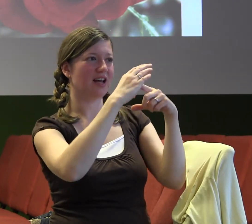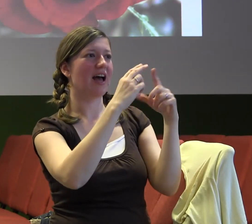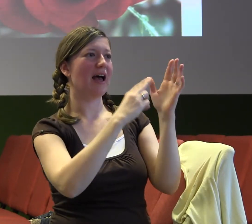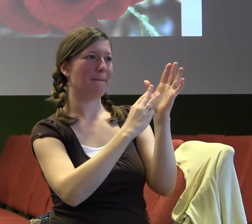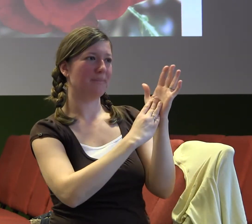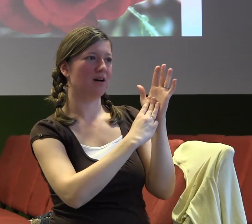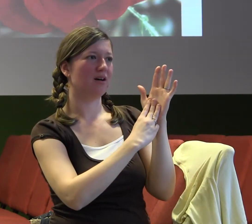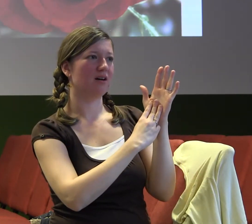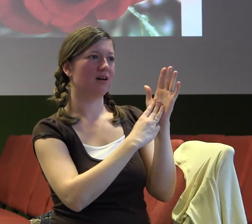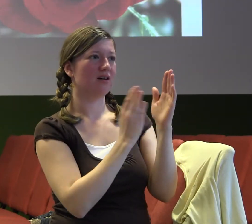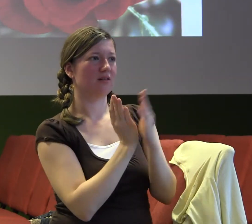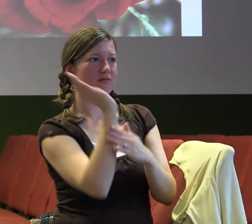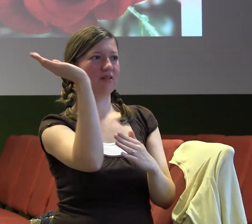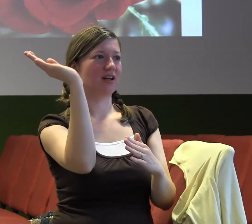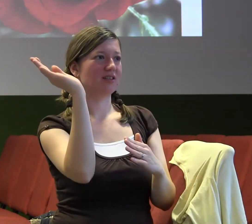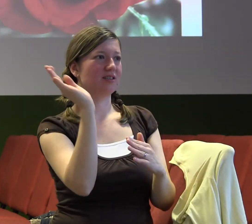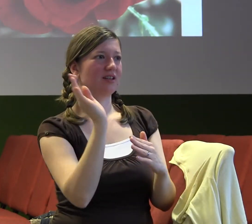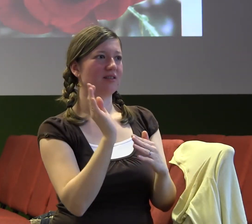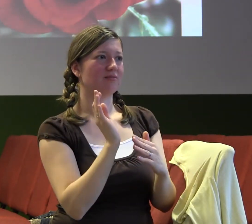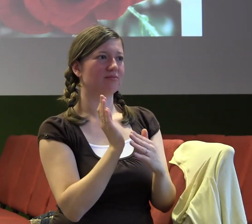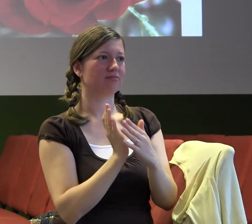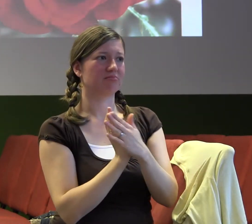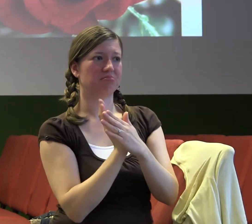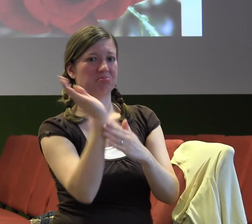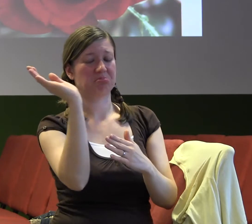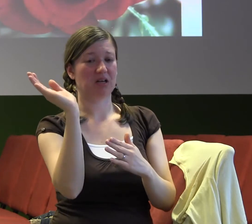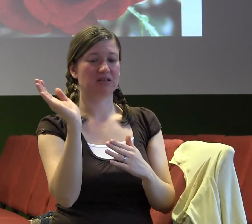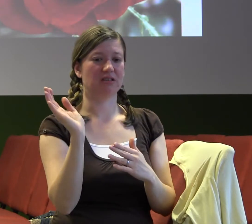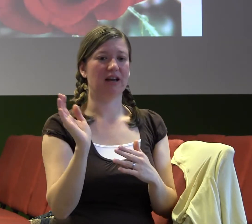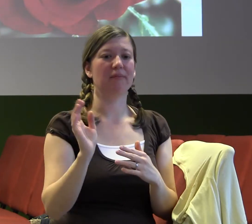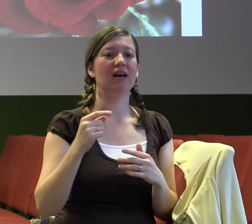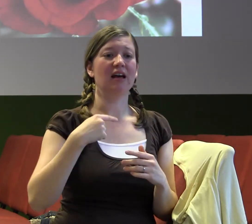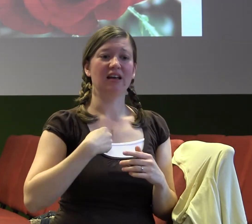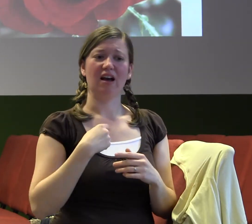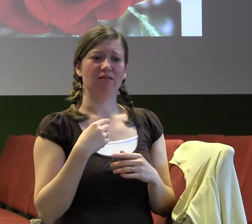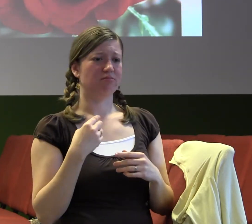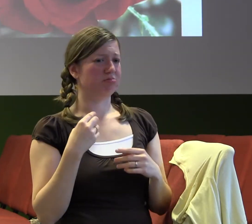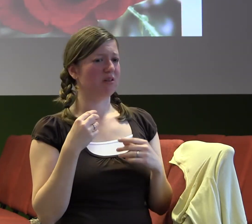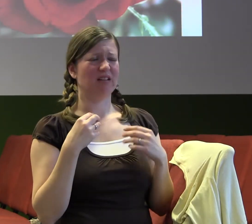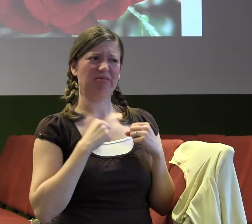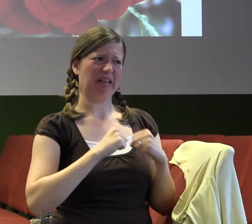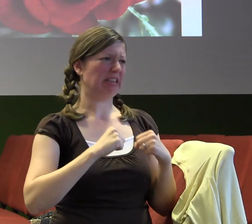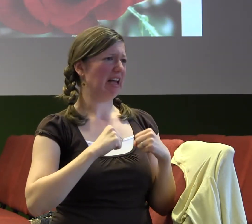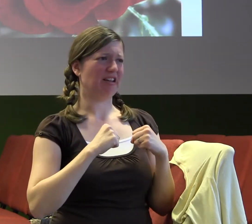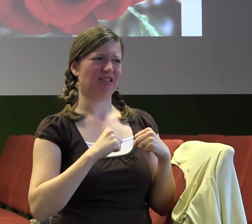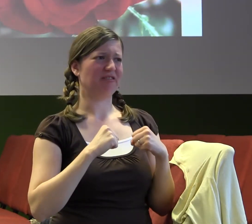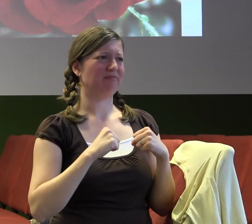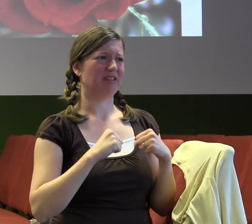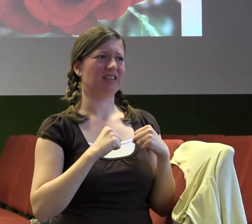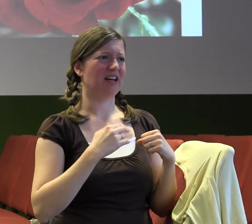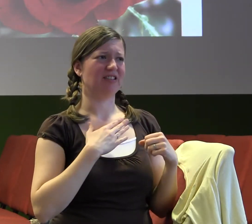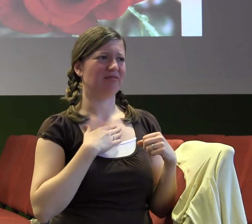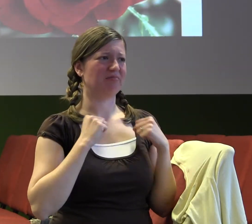konečně dělat něco opravdu smysluplného. Tak to je první extrém. A druhý extrém je to, že prostě svou práci